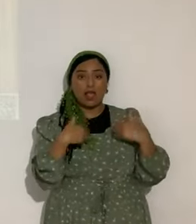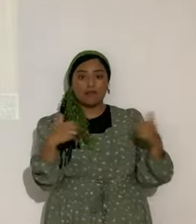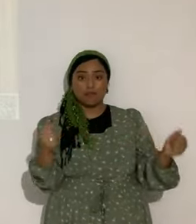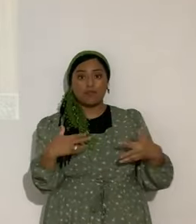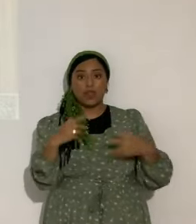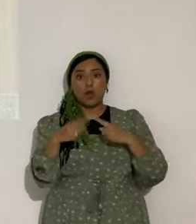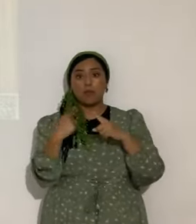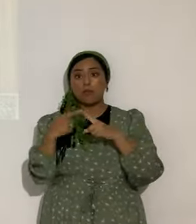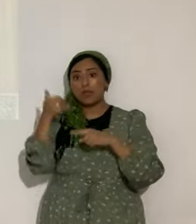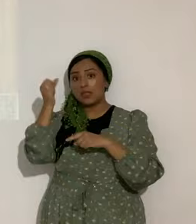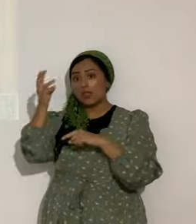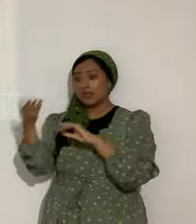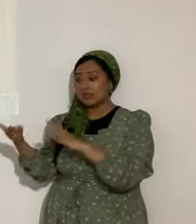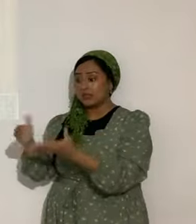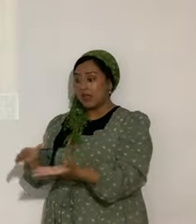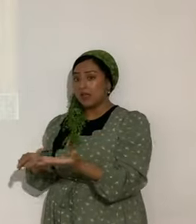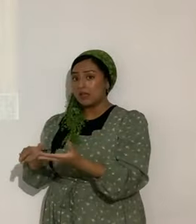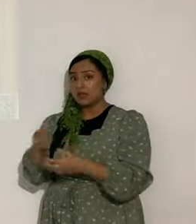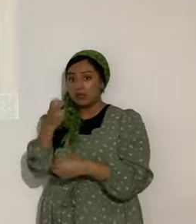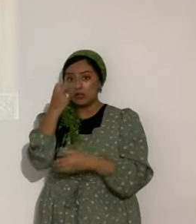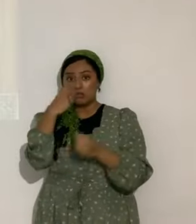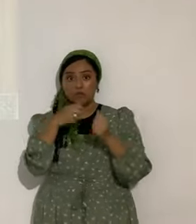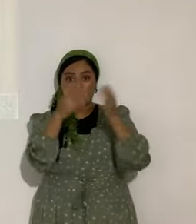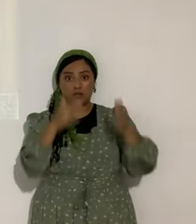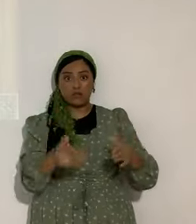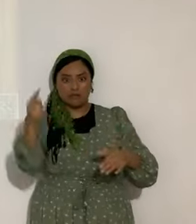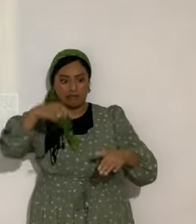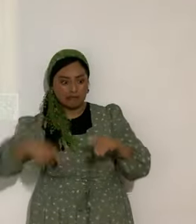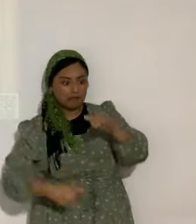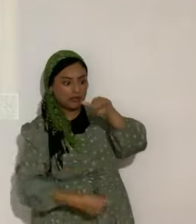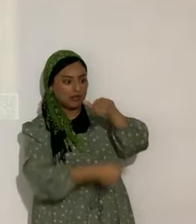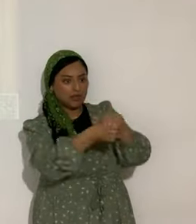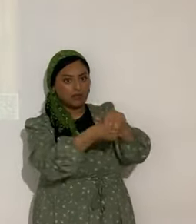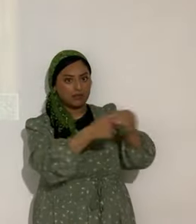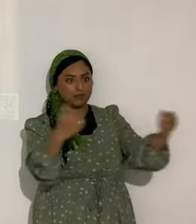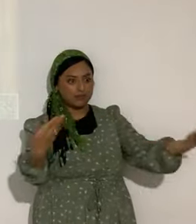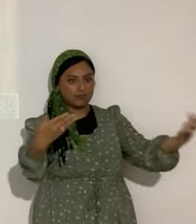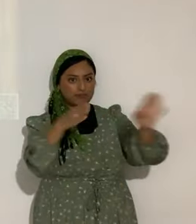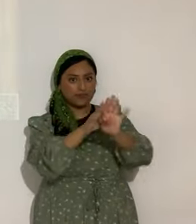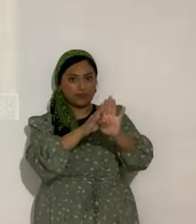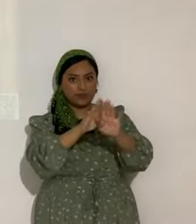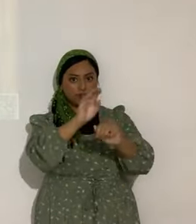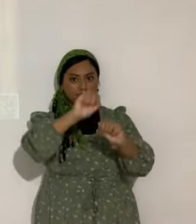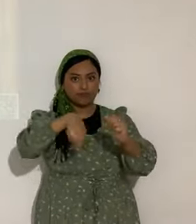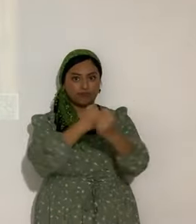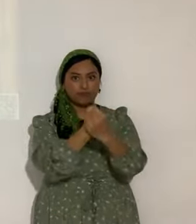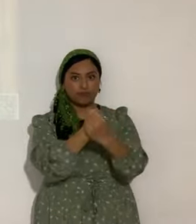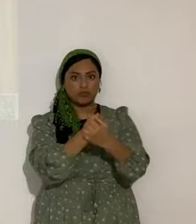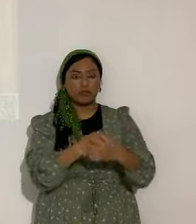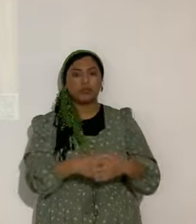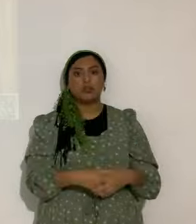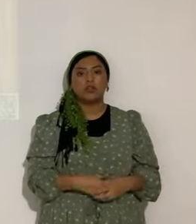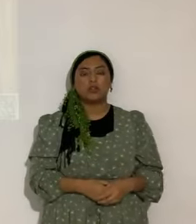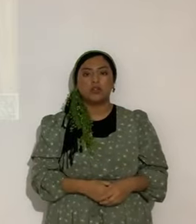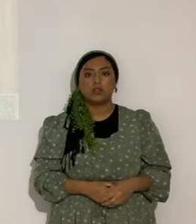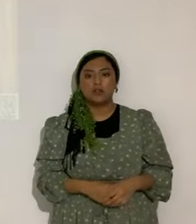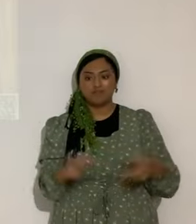Yahshua, ellos estaban encerrados. A puertas cerradas totalmente. Eran tímidos.